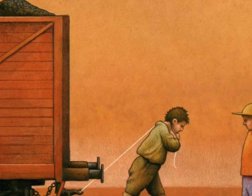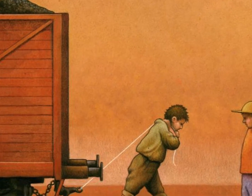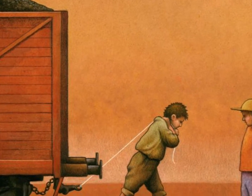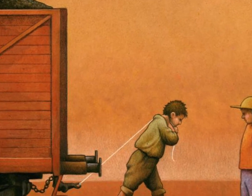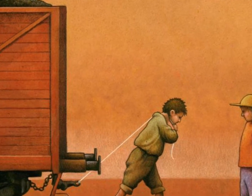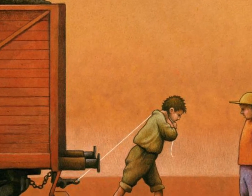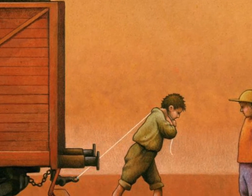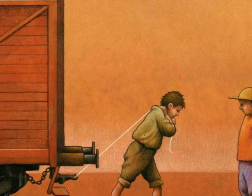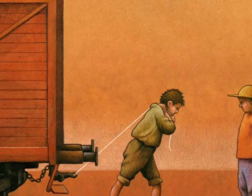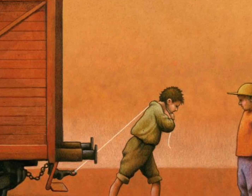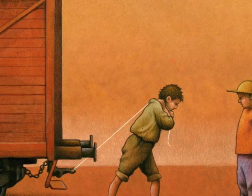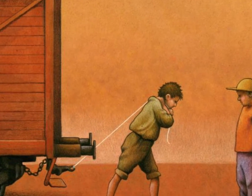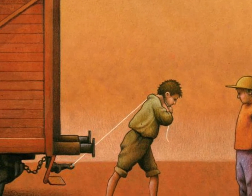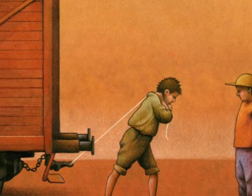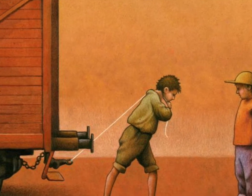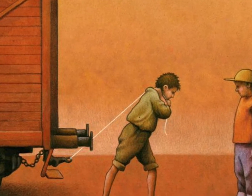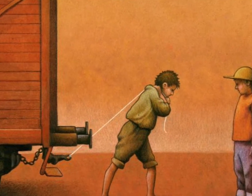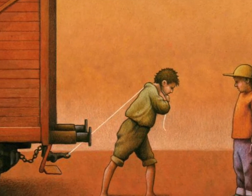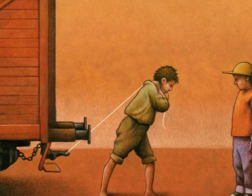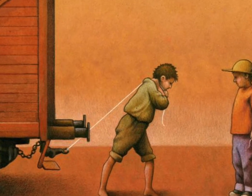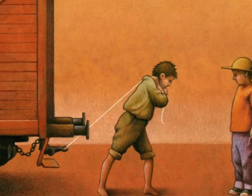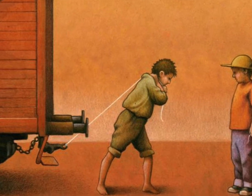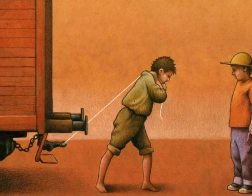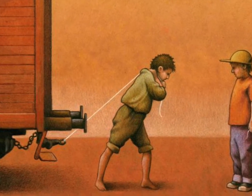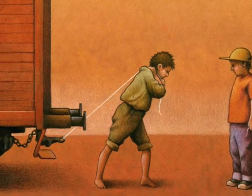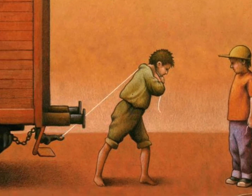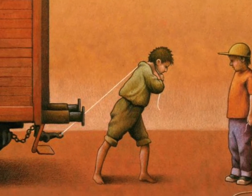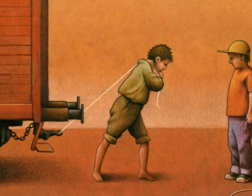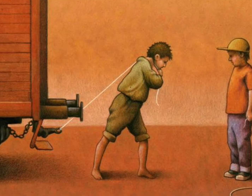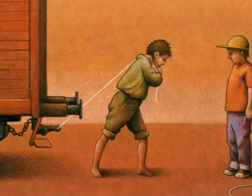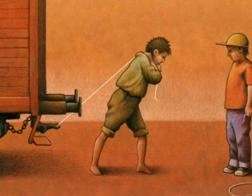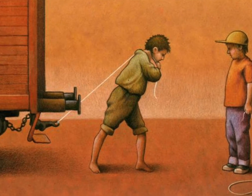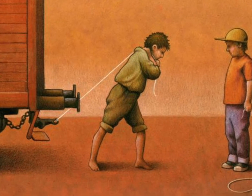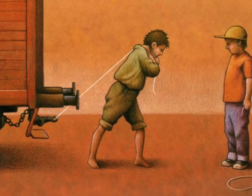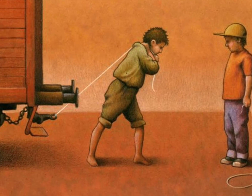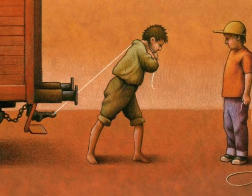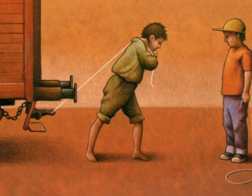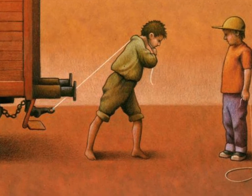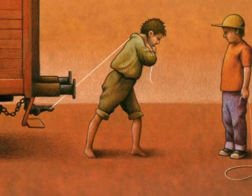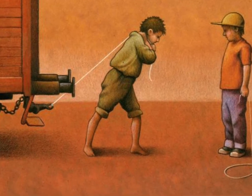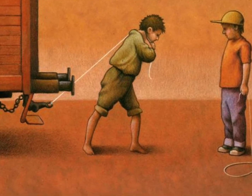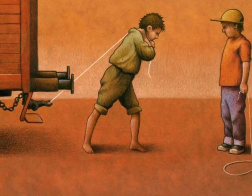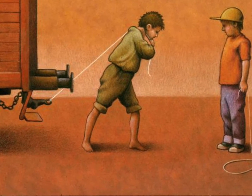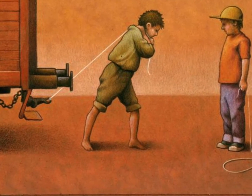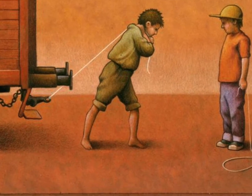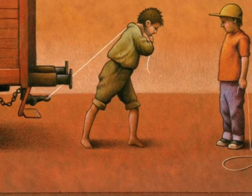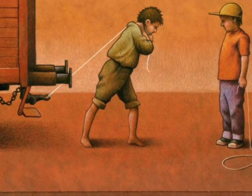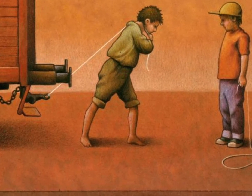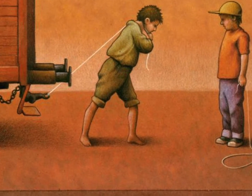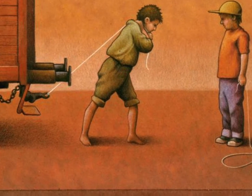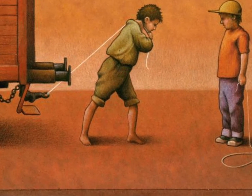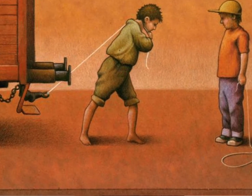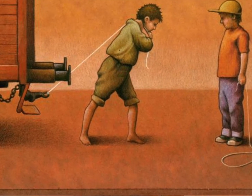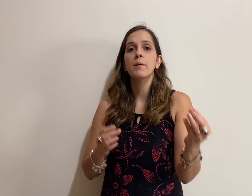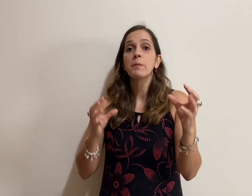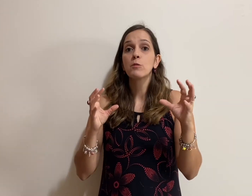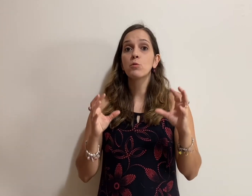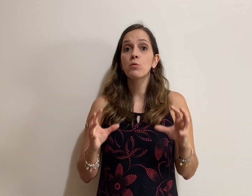alaranjado, o marrom. A roupa do menino rico em contraste com a roupa do menino pobre. Tudo